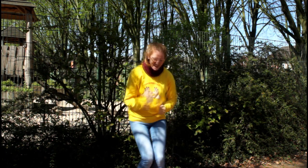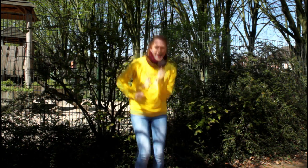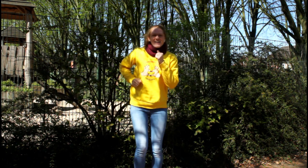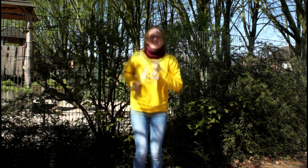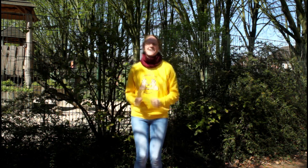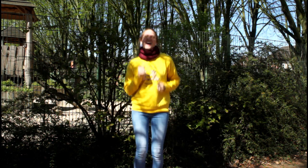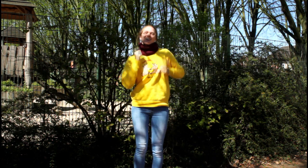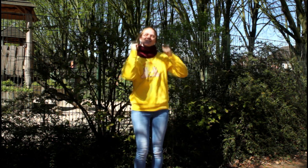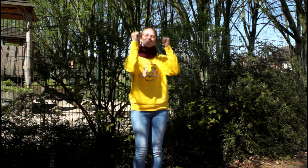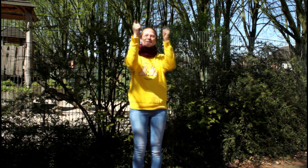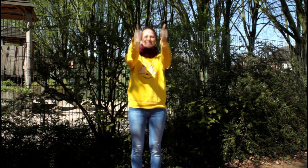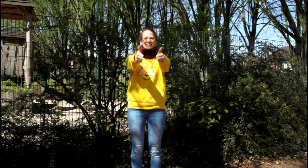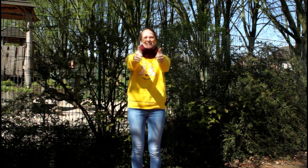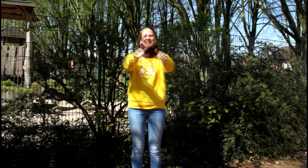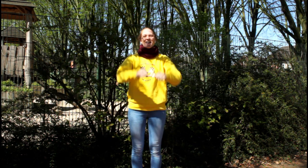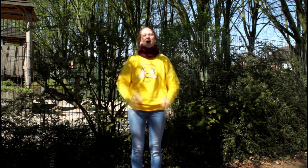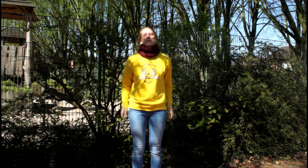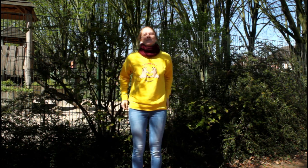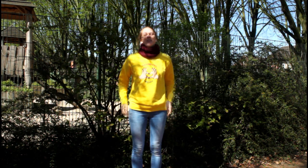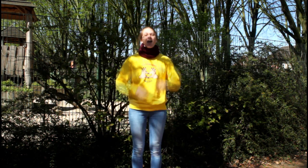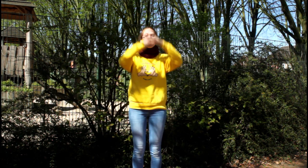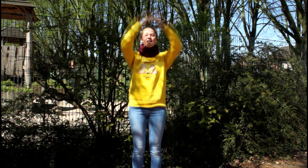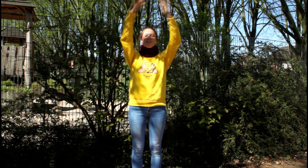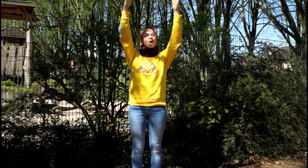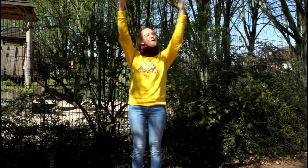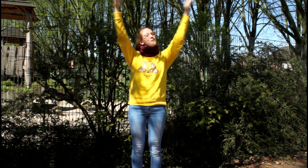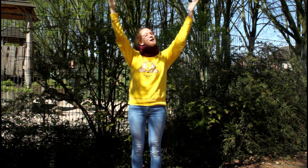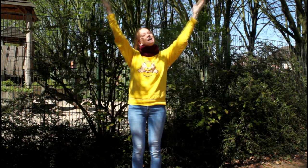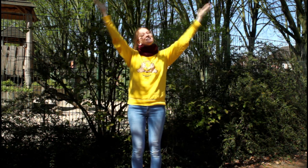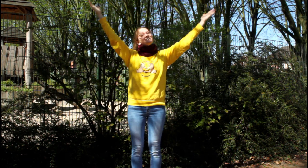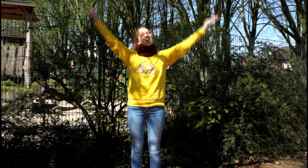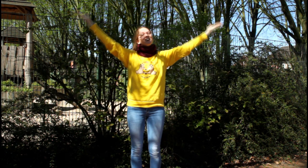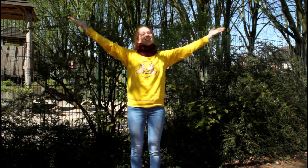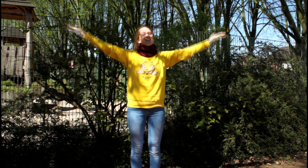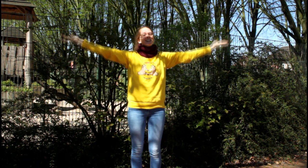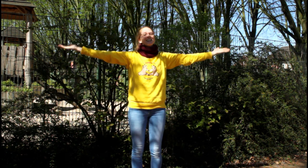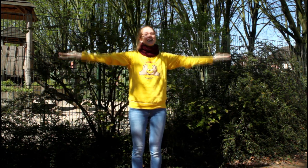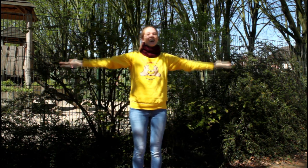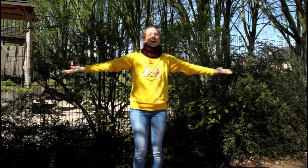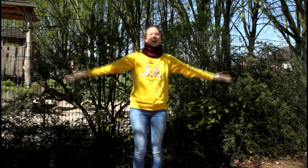Einfach spitze, komm, wir loben Gott den